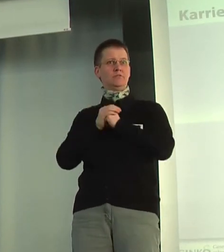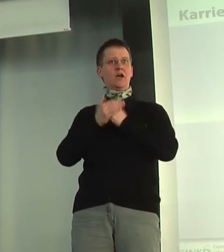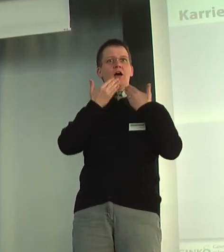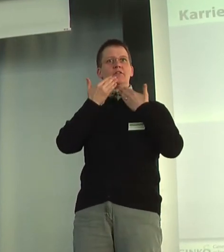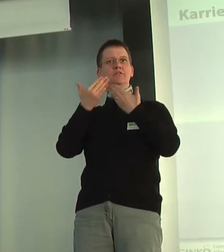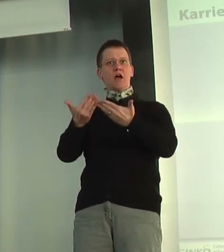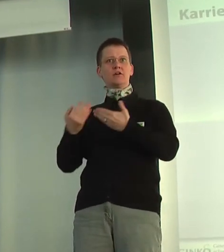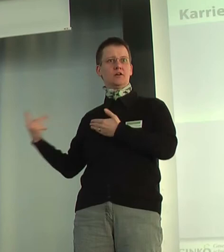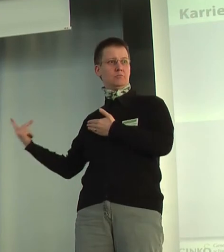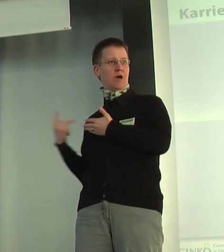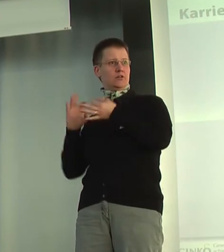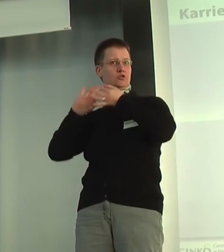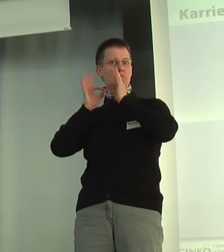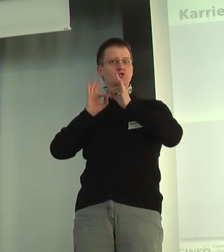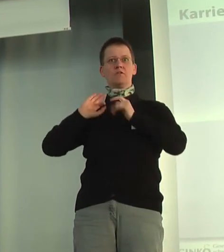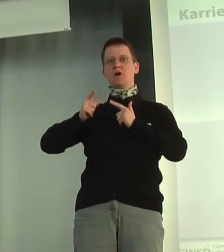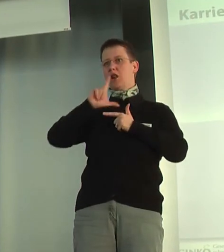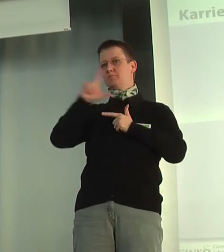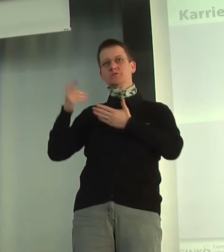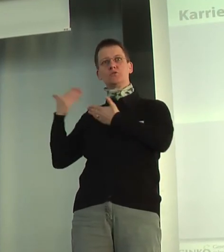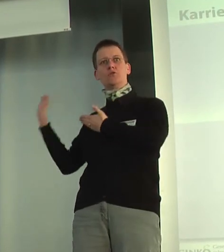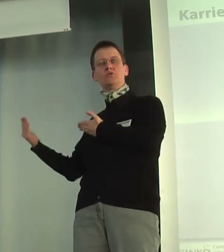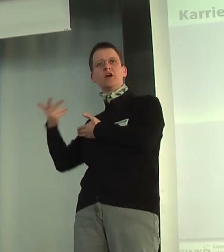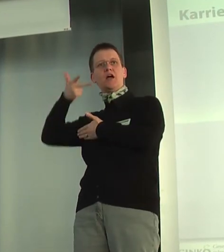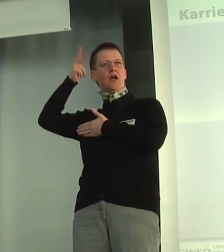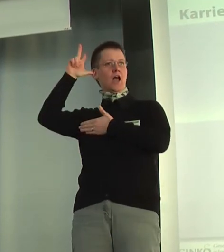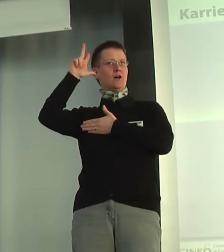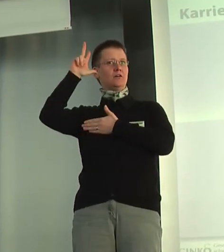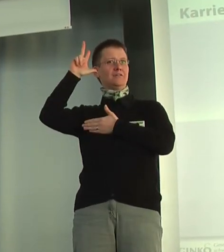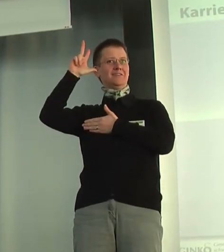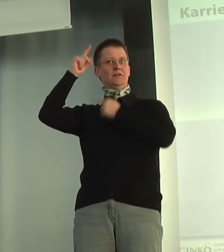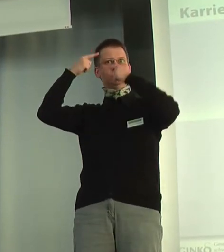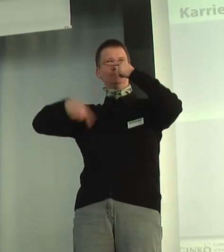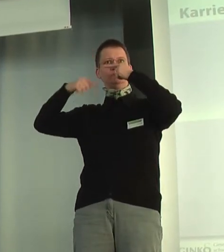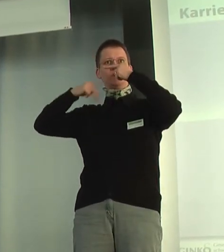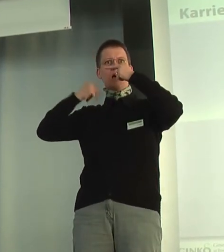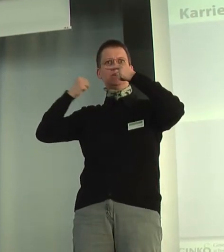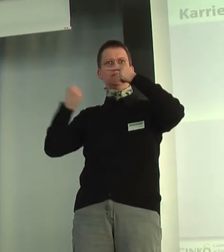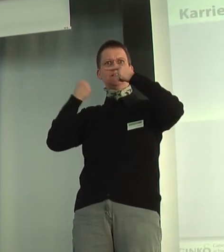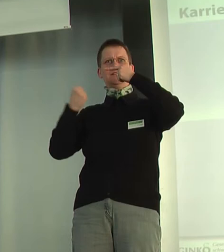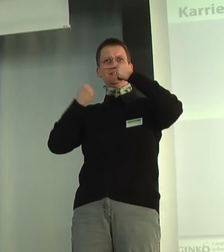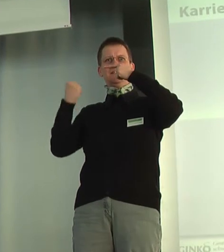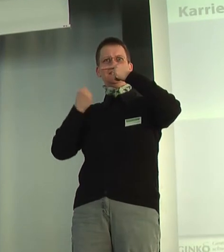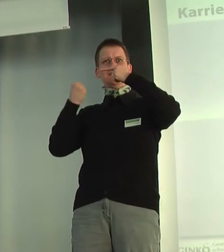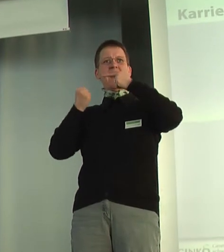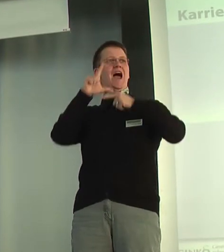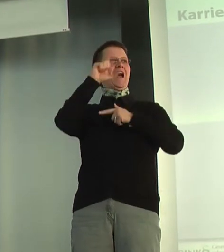Dank an die beiden Dolmetscher, Frau Lebs und Herrn Eckleitner.